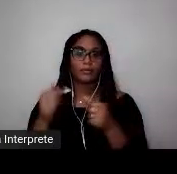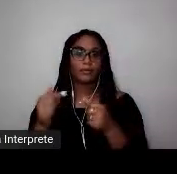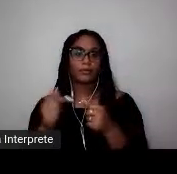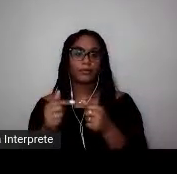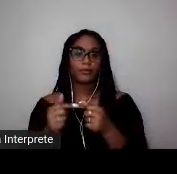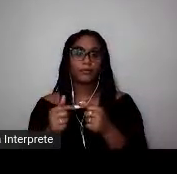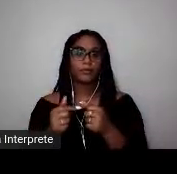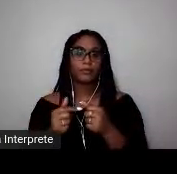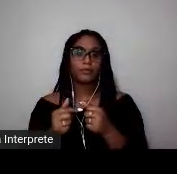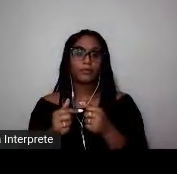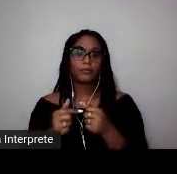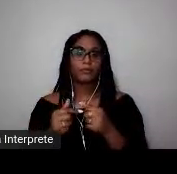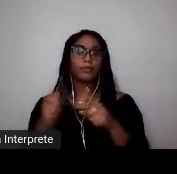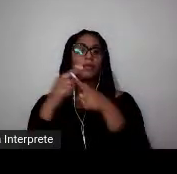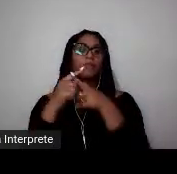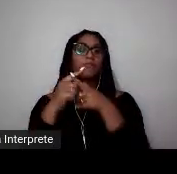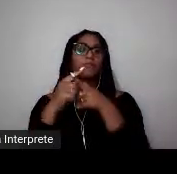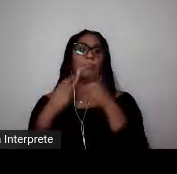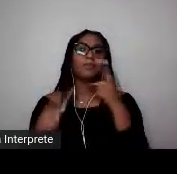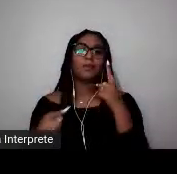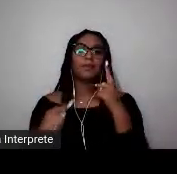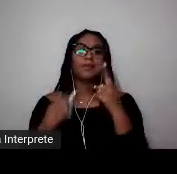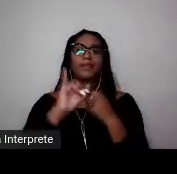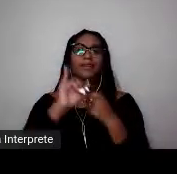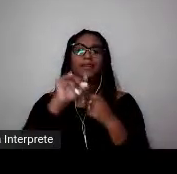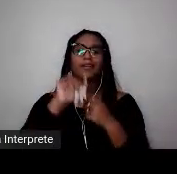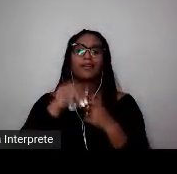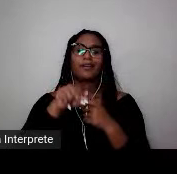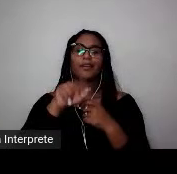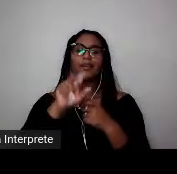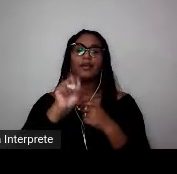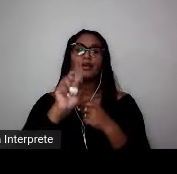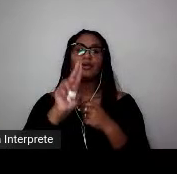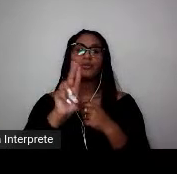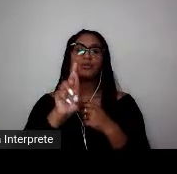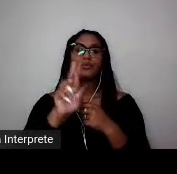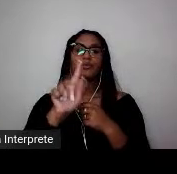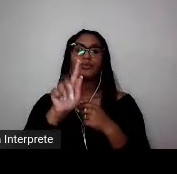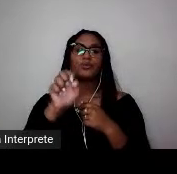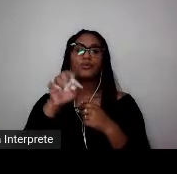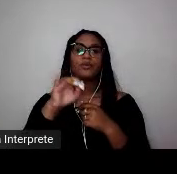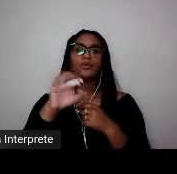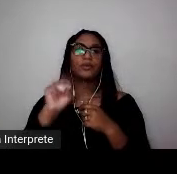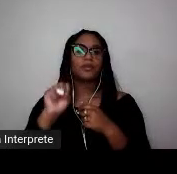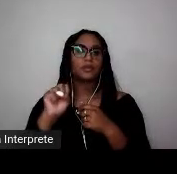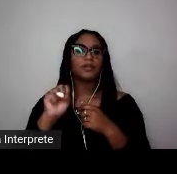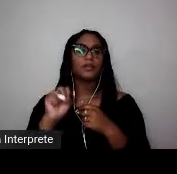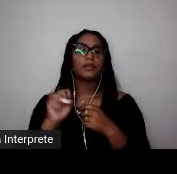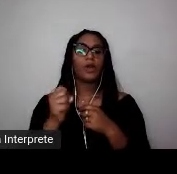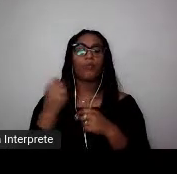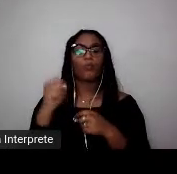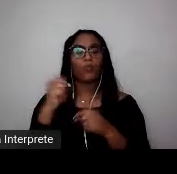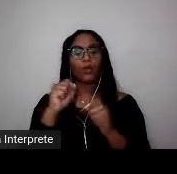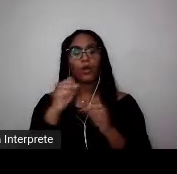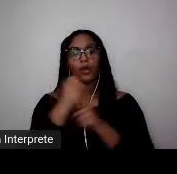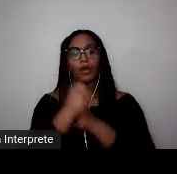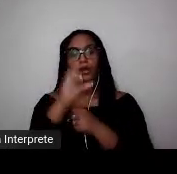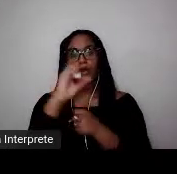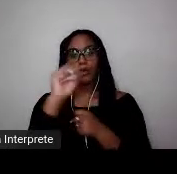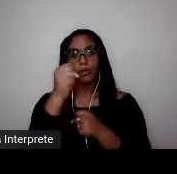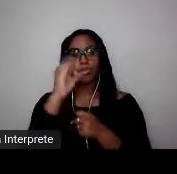Proibidas e insurgentes. Os 80 anos da lei que vetou as mulheres no esporte. Bem,